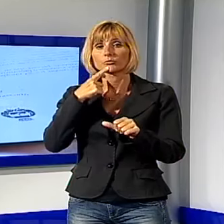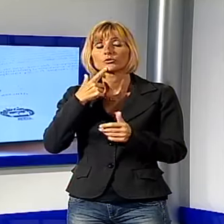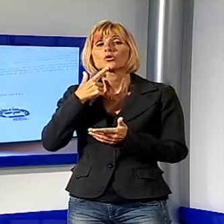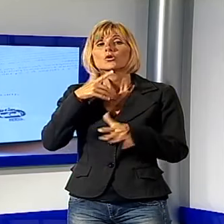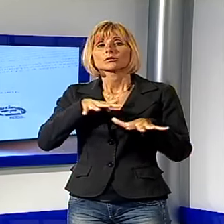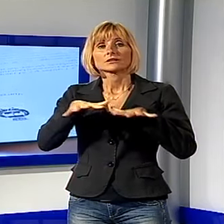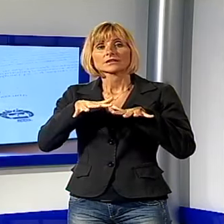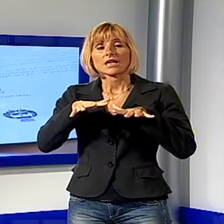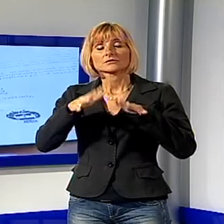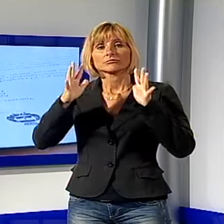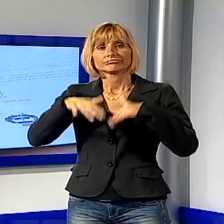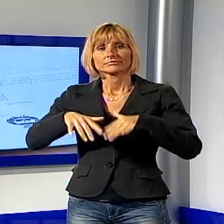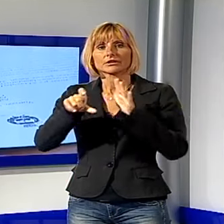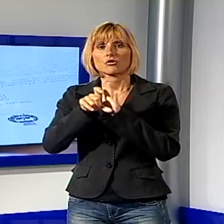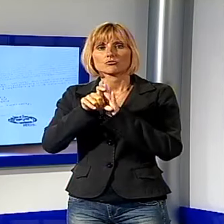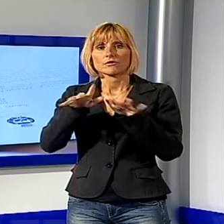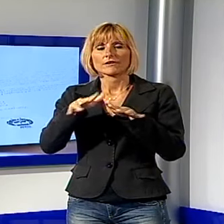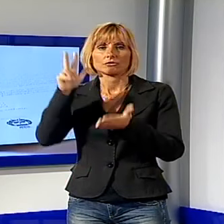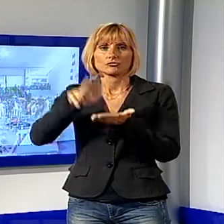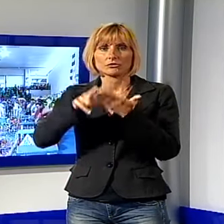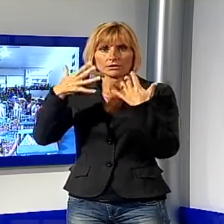finanziario del comune di Viareggio.